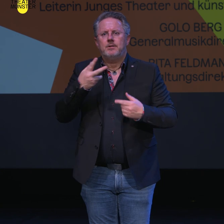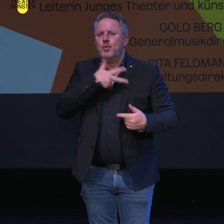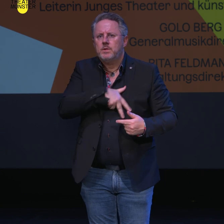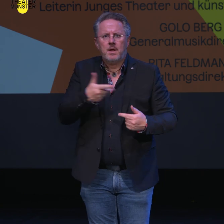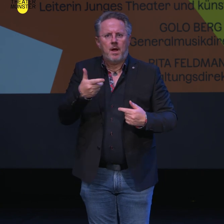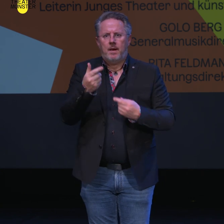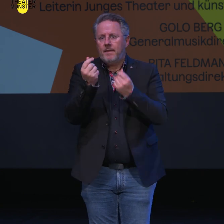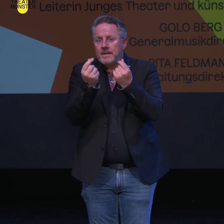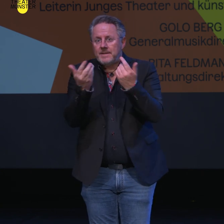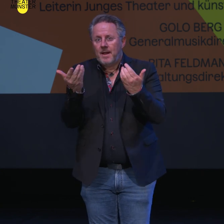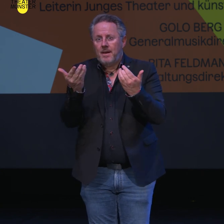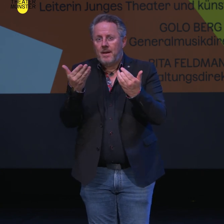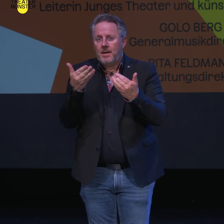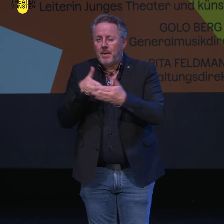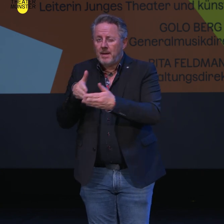finanzielle.